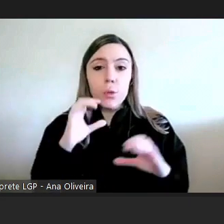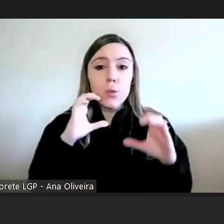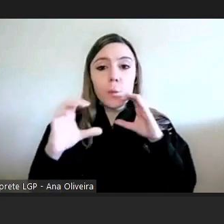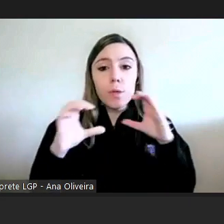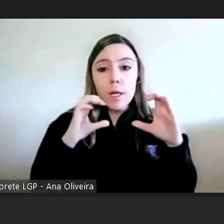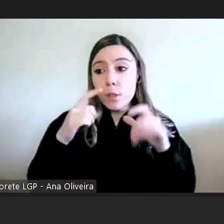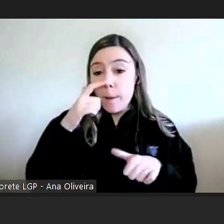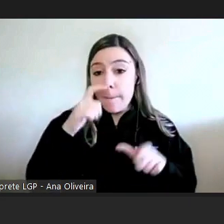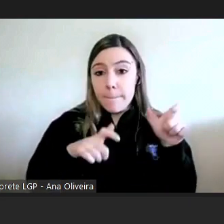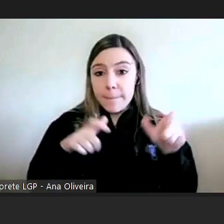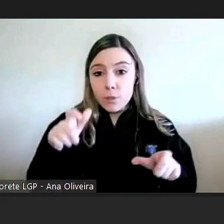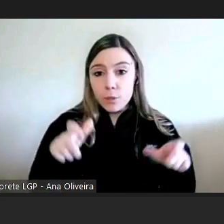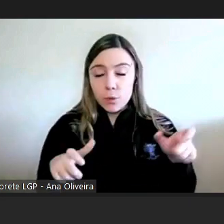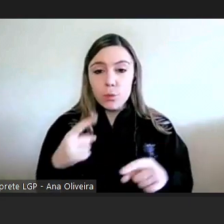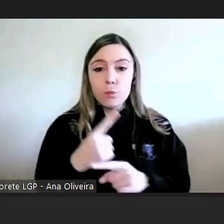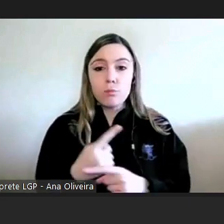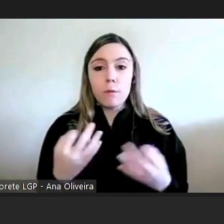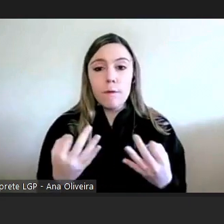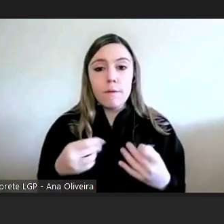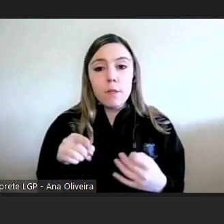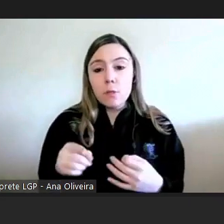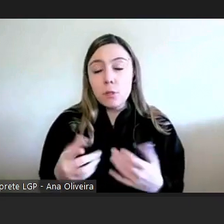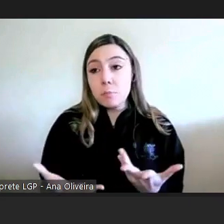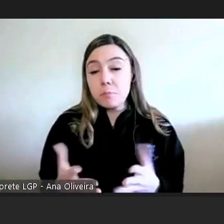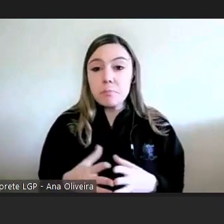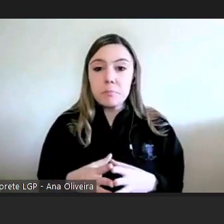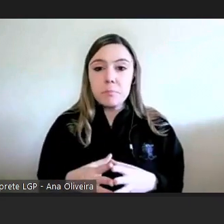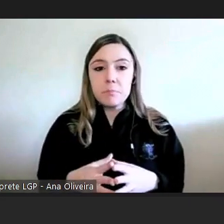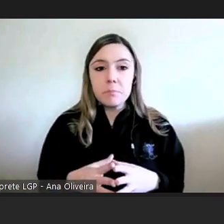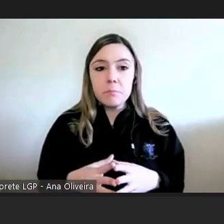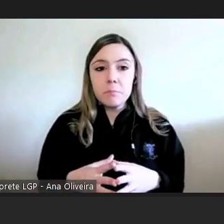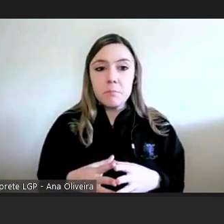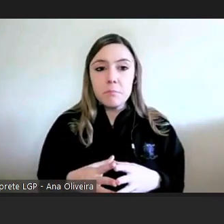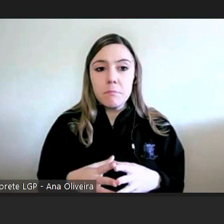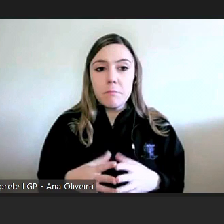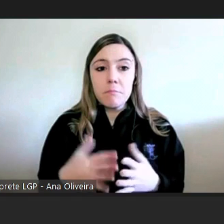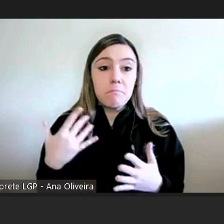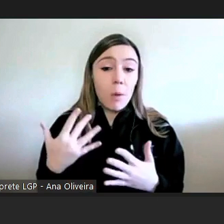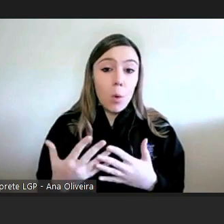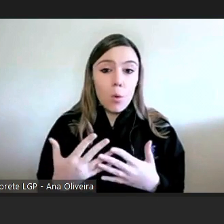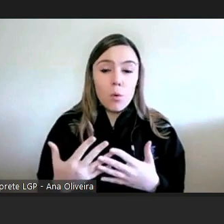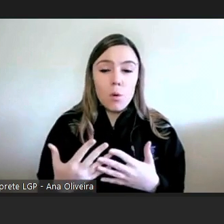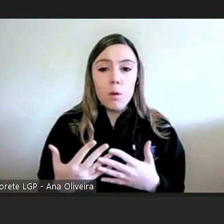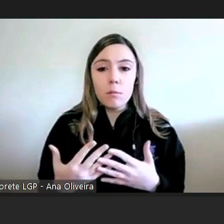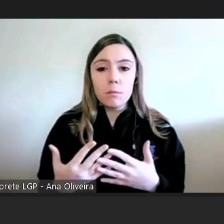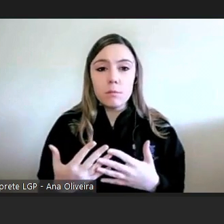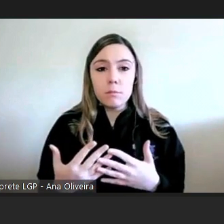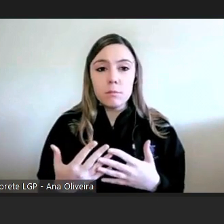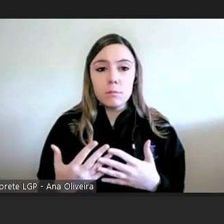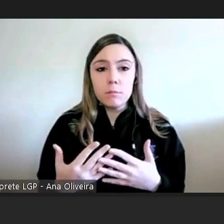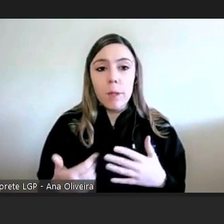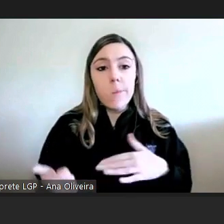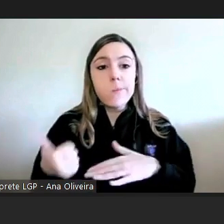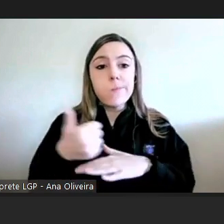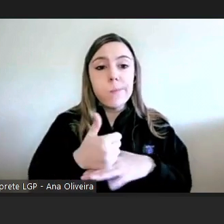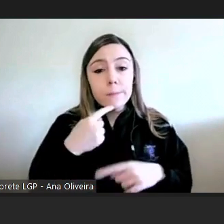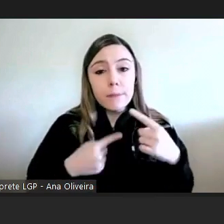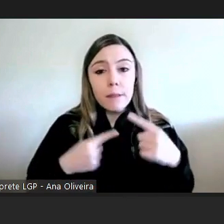cidadão que é algo que enfim tem vindo a ser reiterado pela provedoria